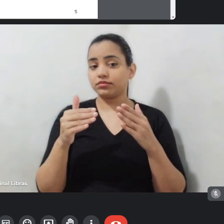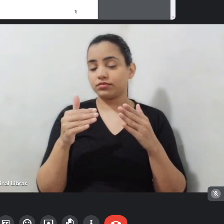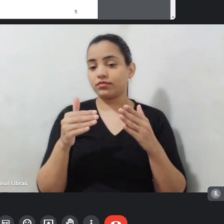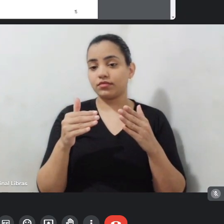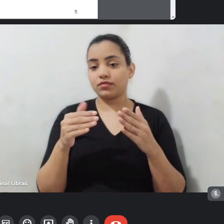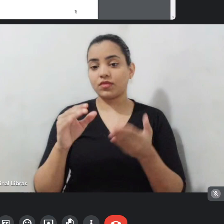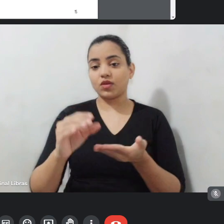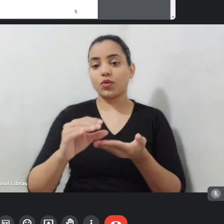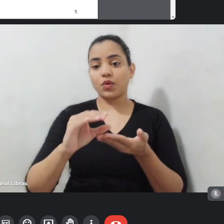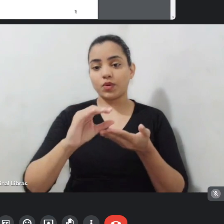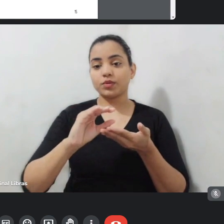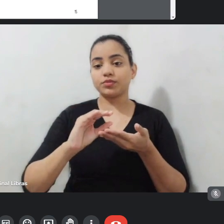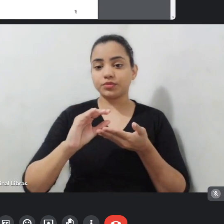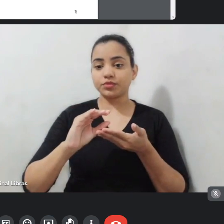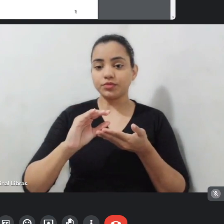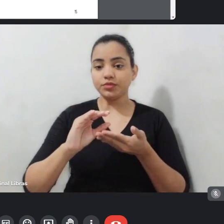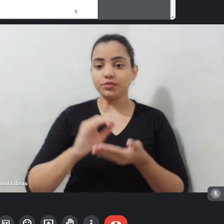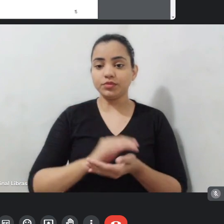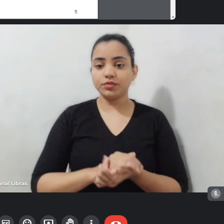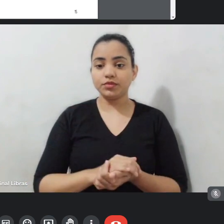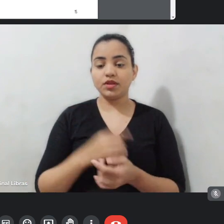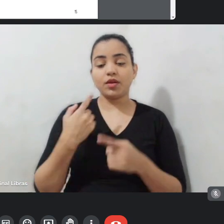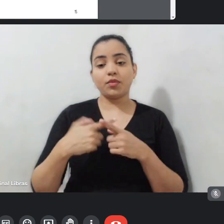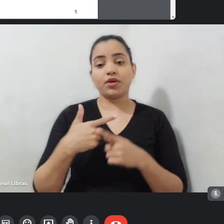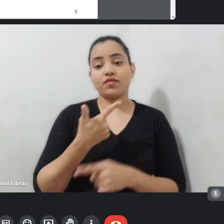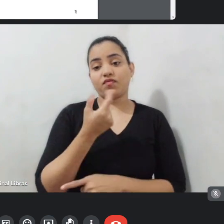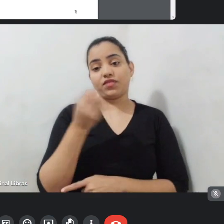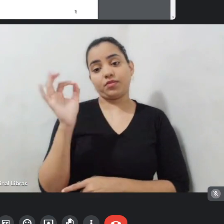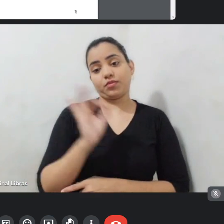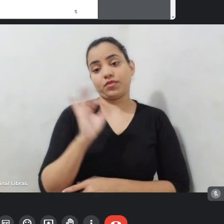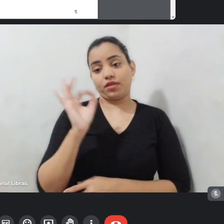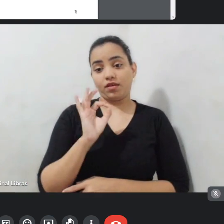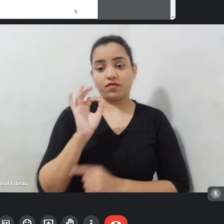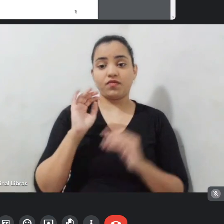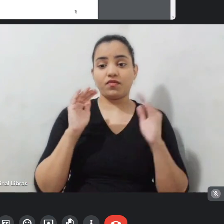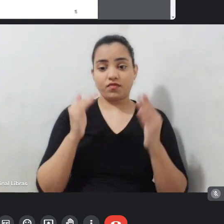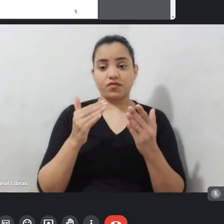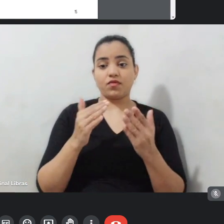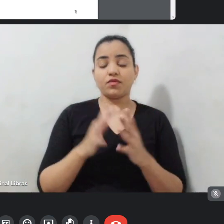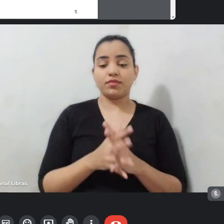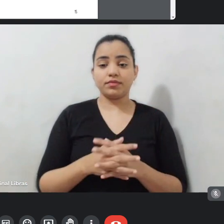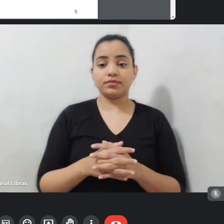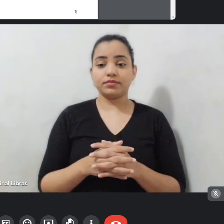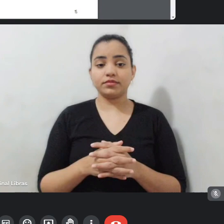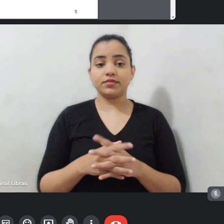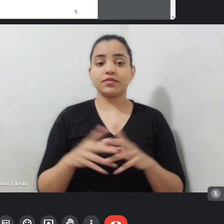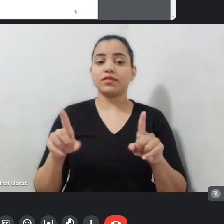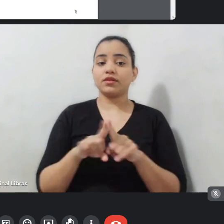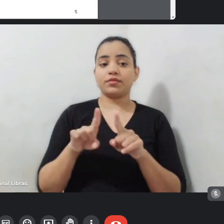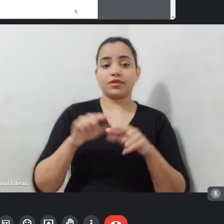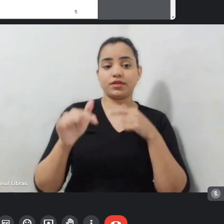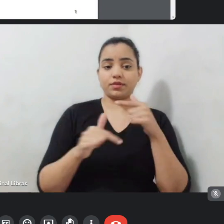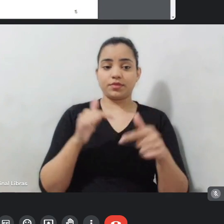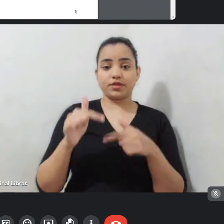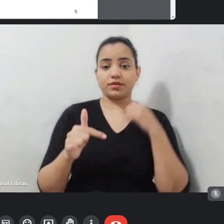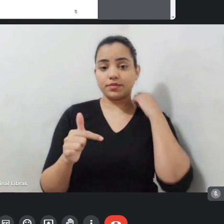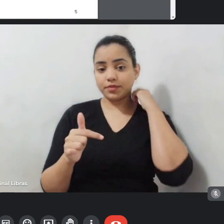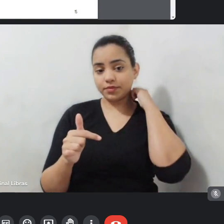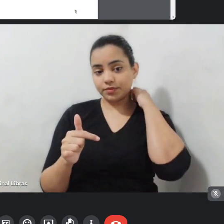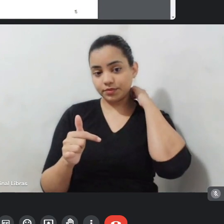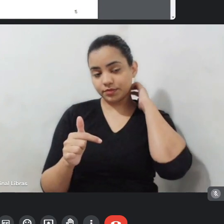recurso, porque 20% é para esse recorte e a gente vai trabalhar com banca de